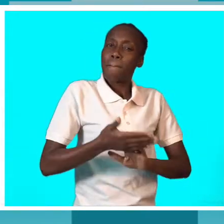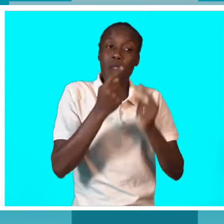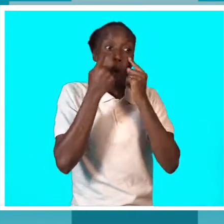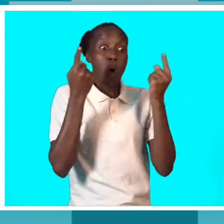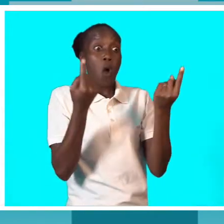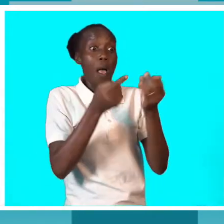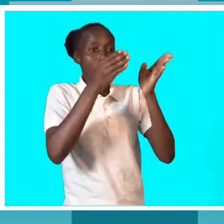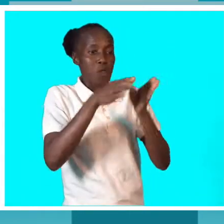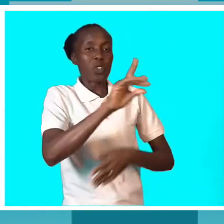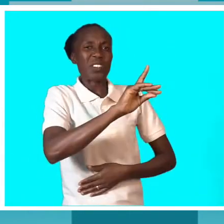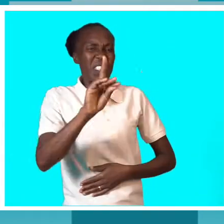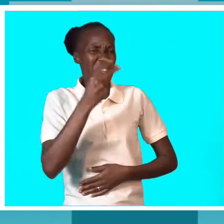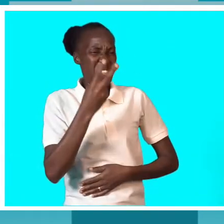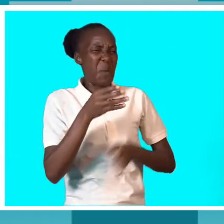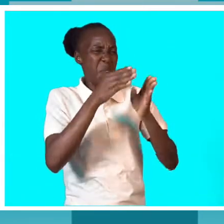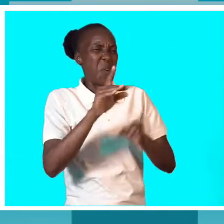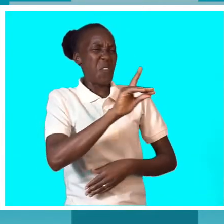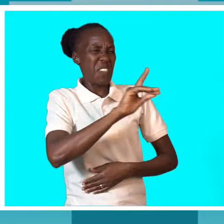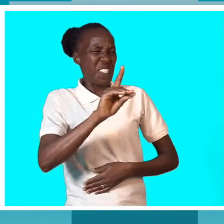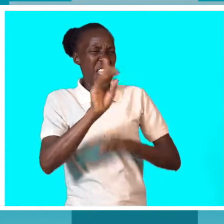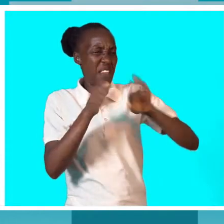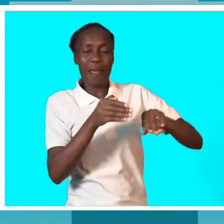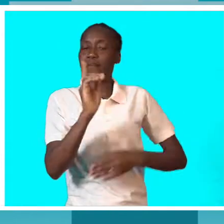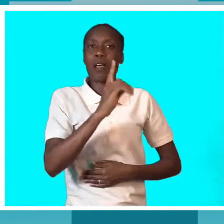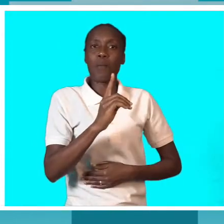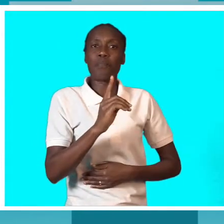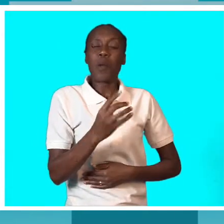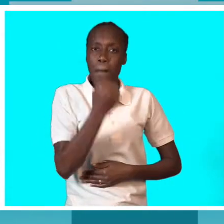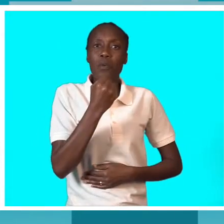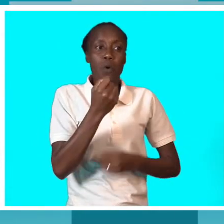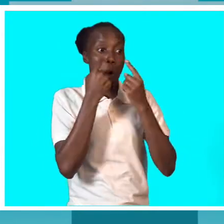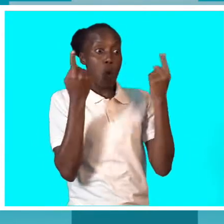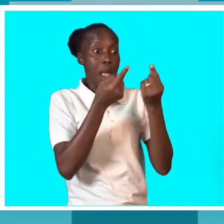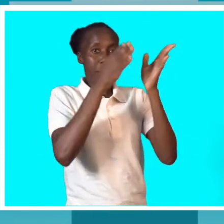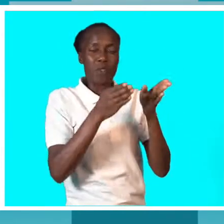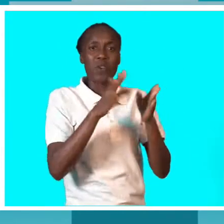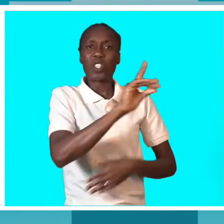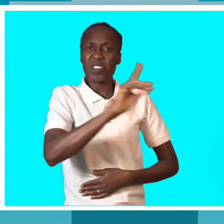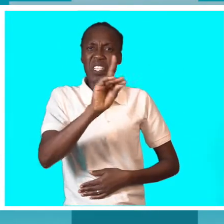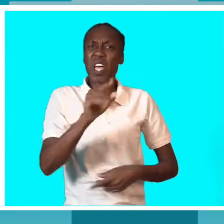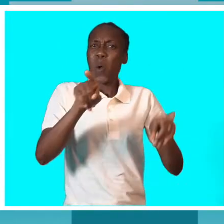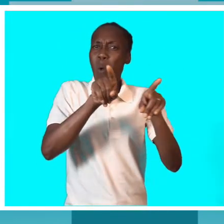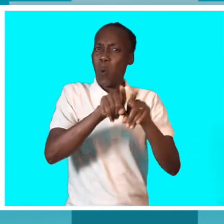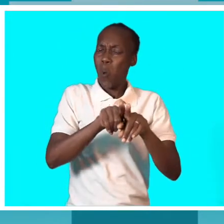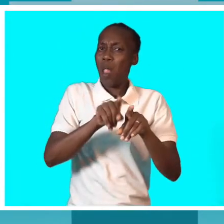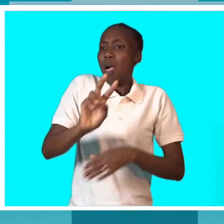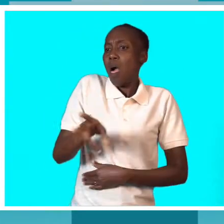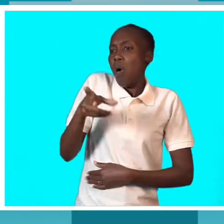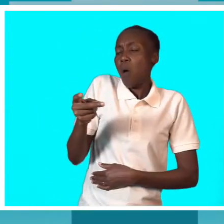Tem que olhar para a pessoa com deficiência como qualquer outra pessoa que tenha menos capacidades, mas o fato de ter